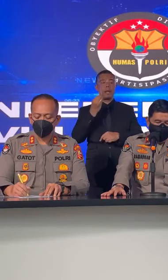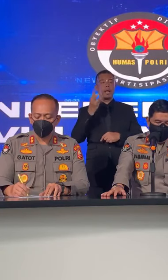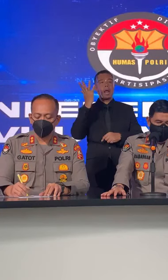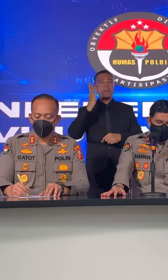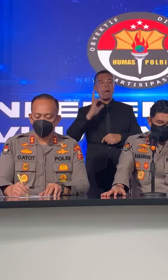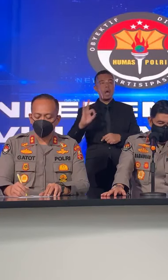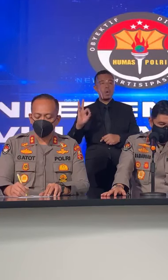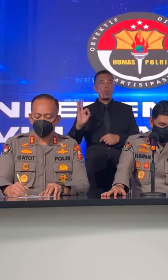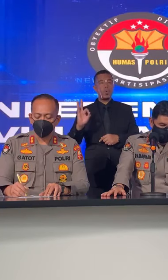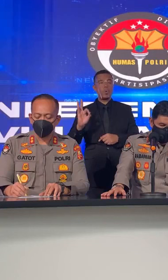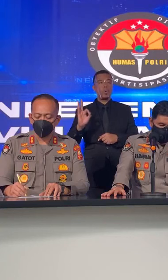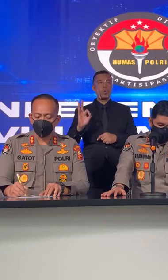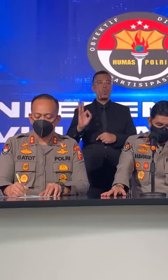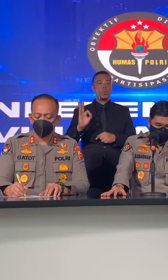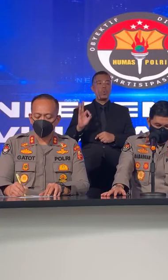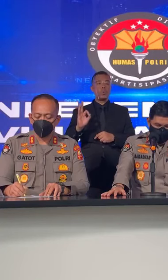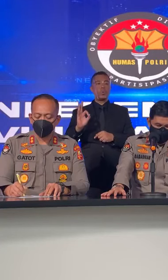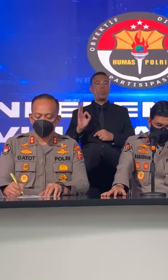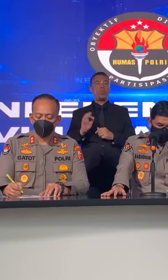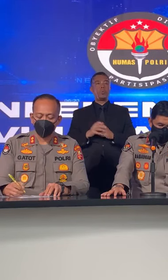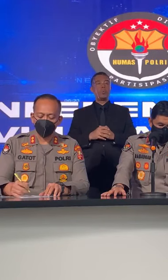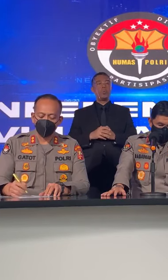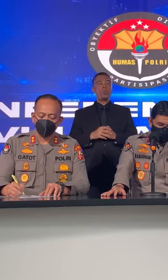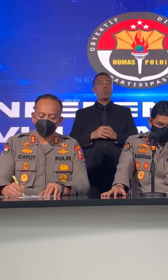Baru Tunggu Ya